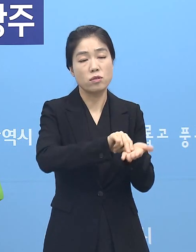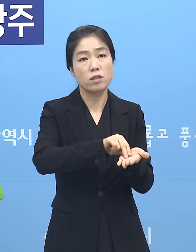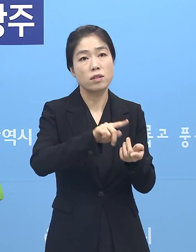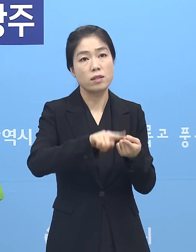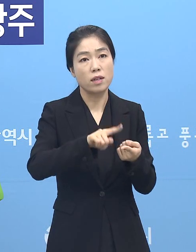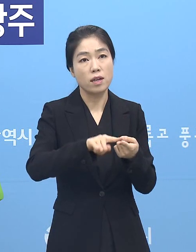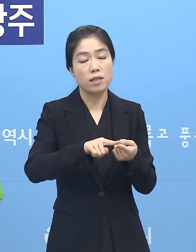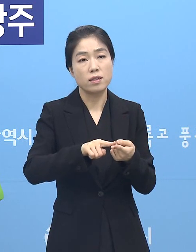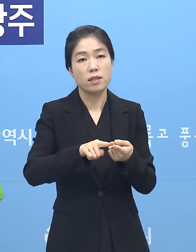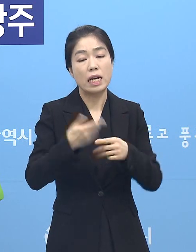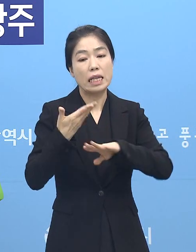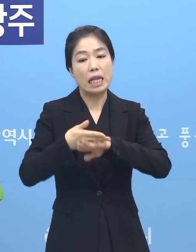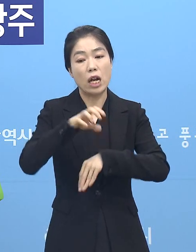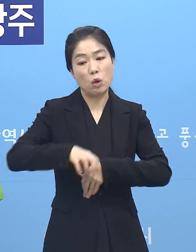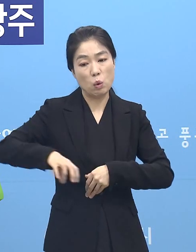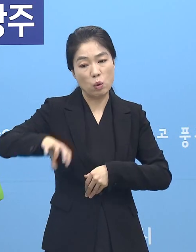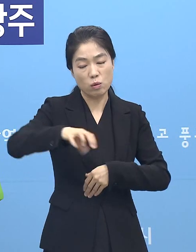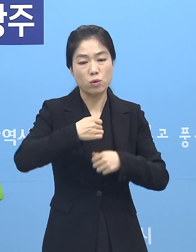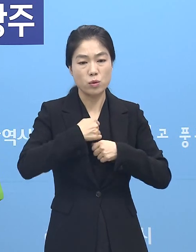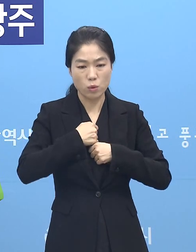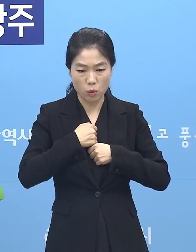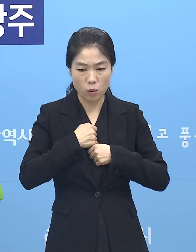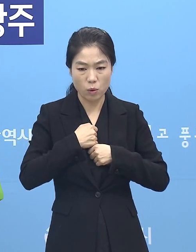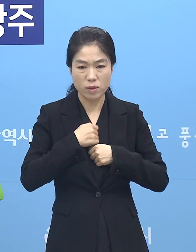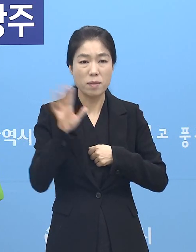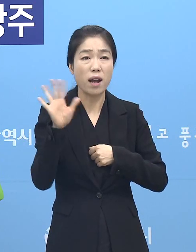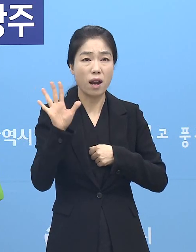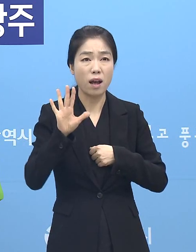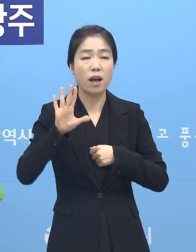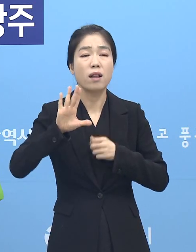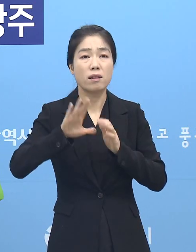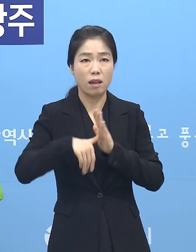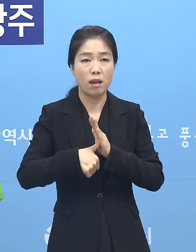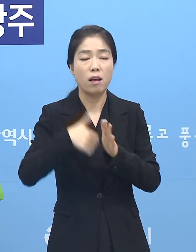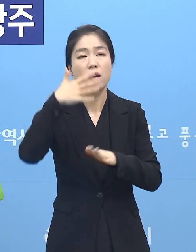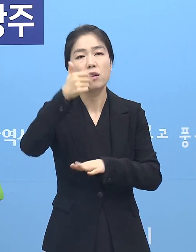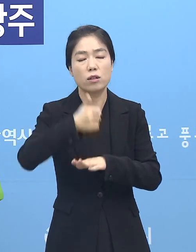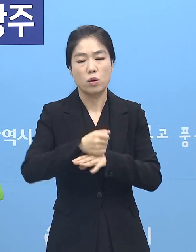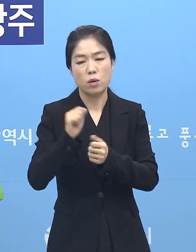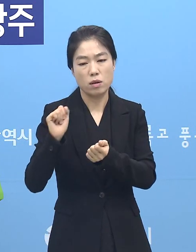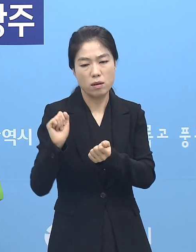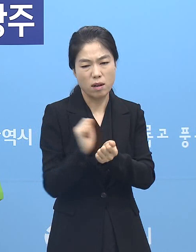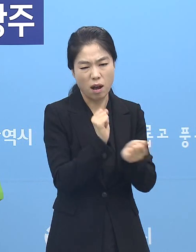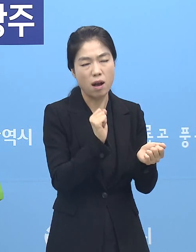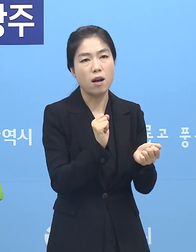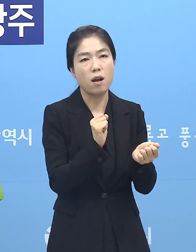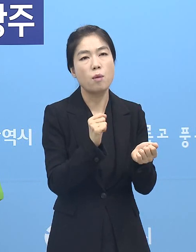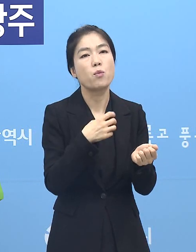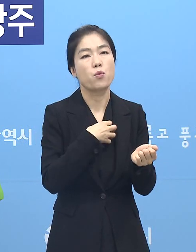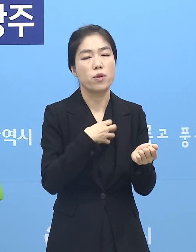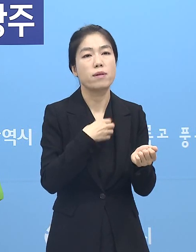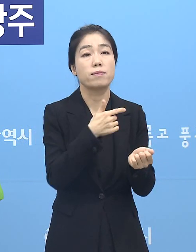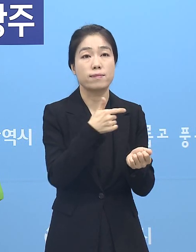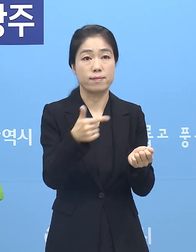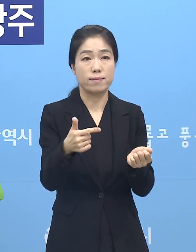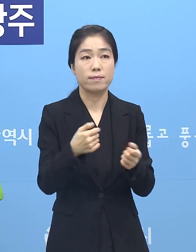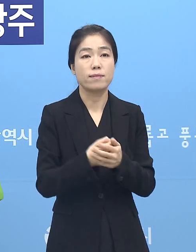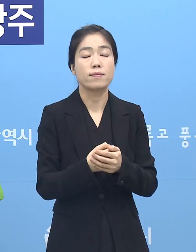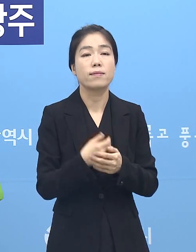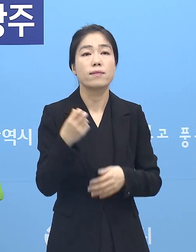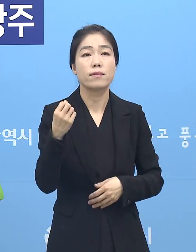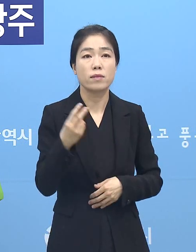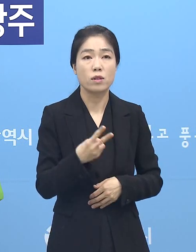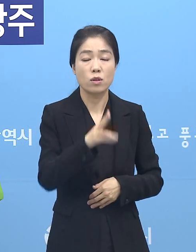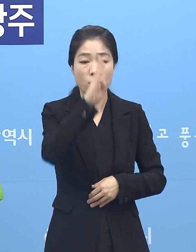외부동선이라든지 이런 걸 조심하지 않았을 때는 감염에 취약한 그런 점들이 있습니다. 또